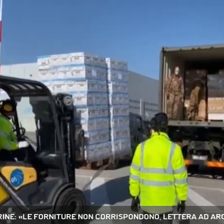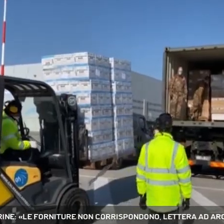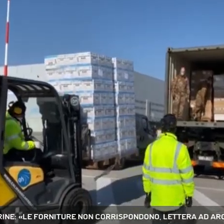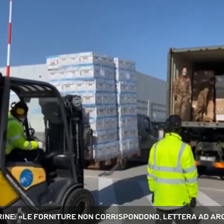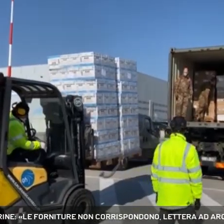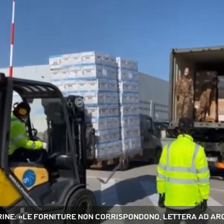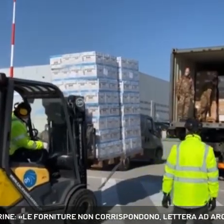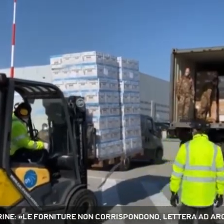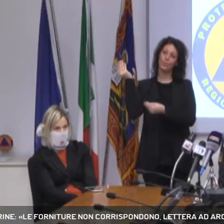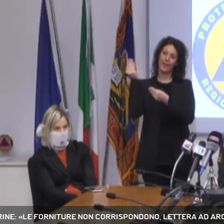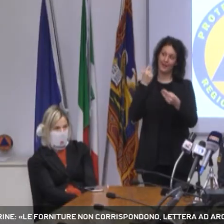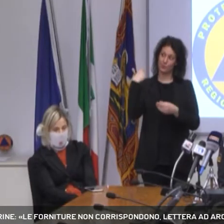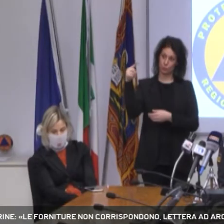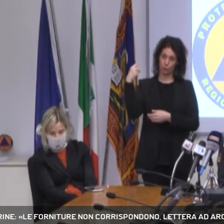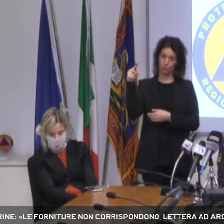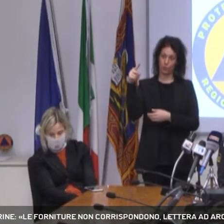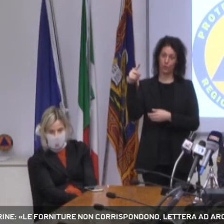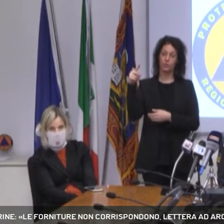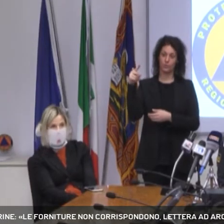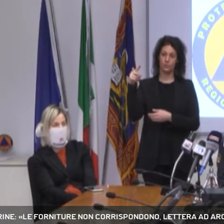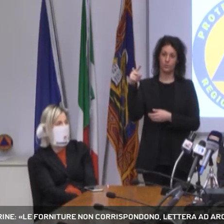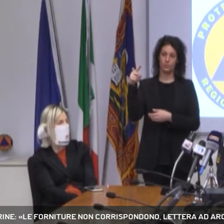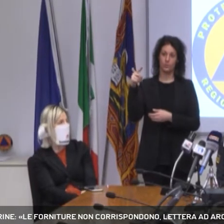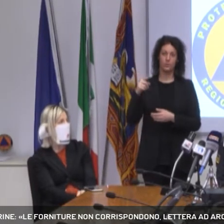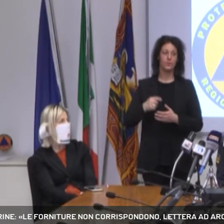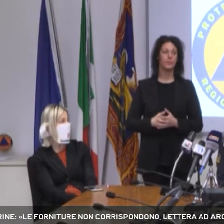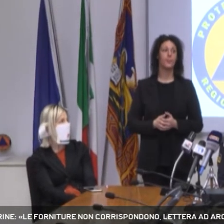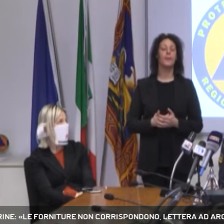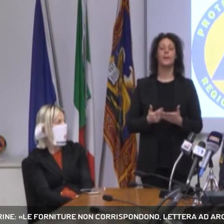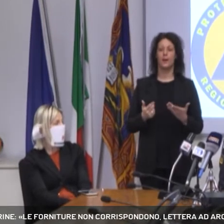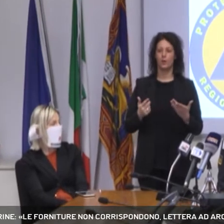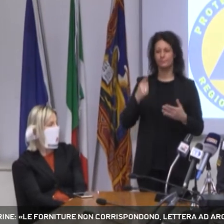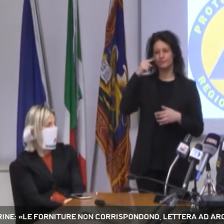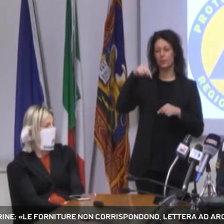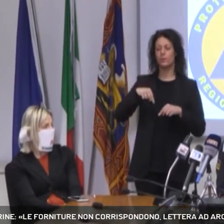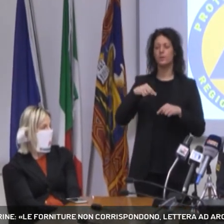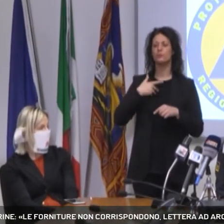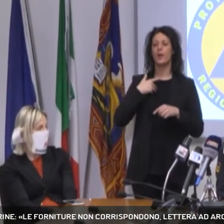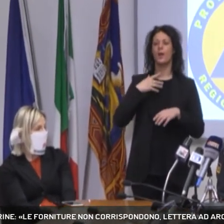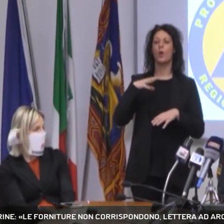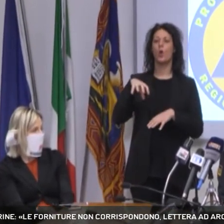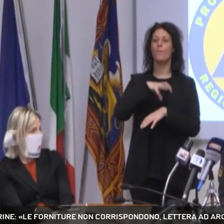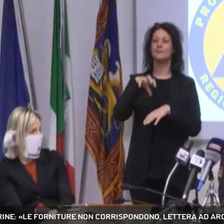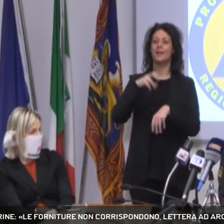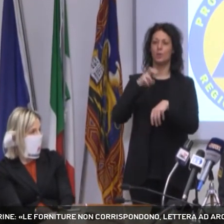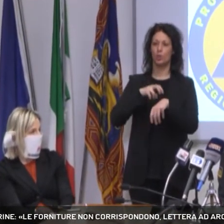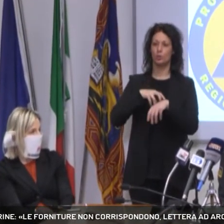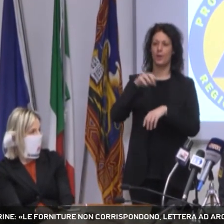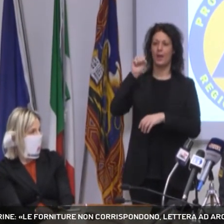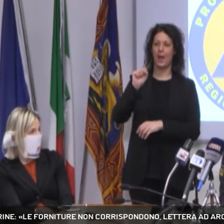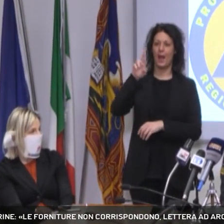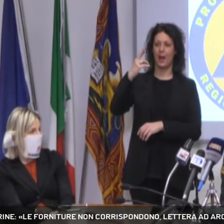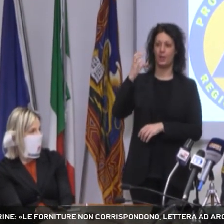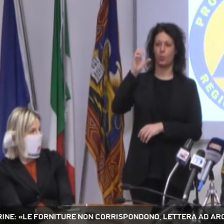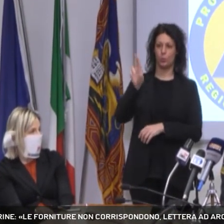'inizio dell'emergenza, poco dopo, stato nominato un commissario. Il commissario è il Dottor Domenico